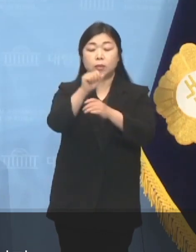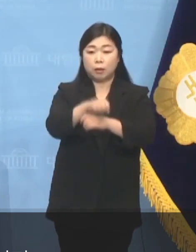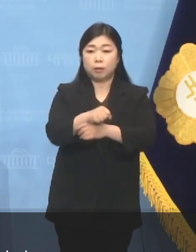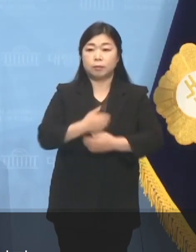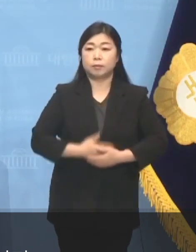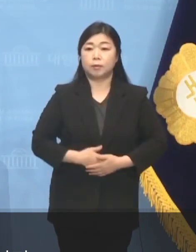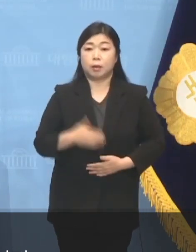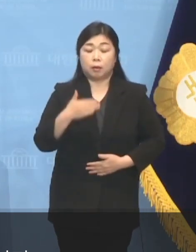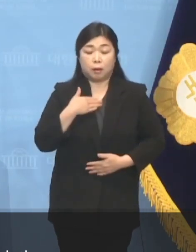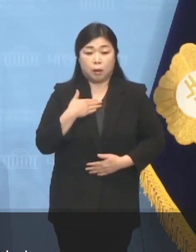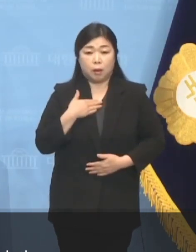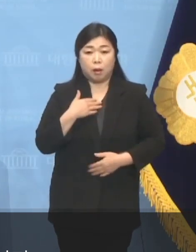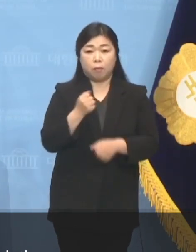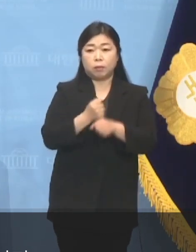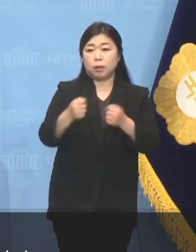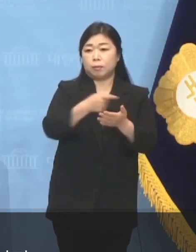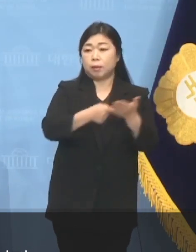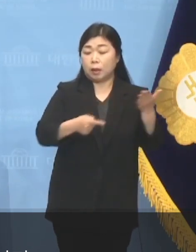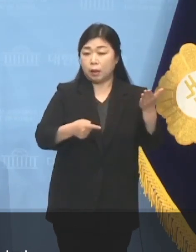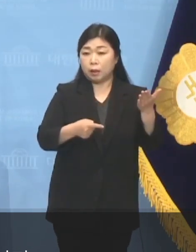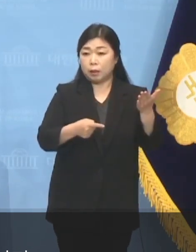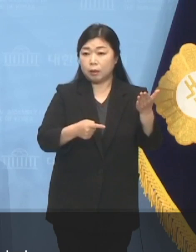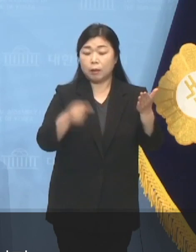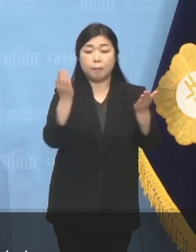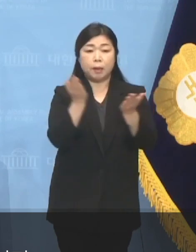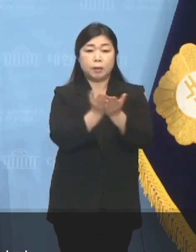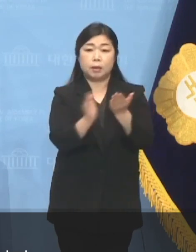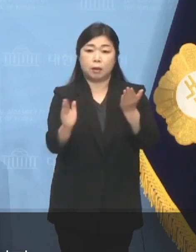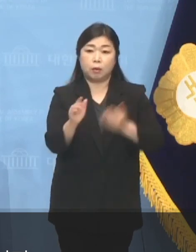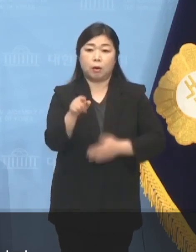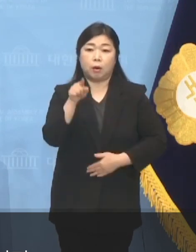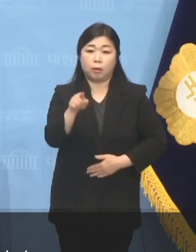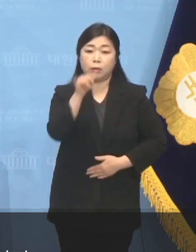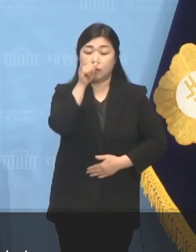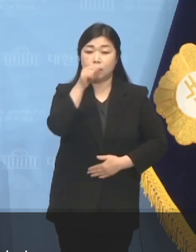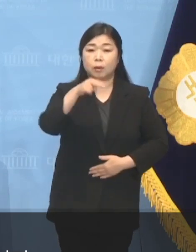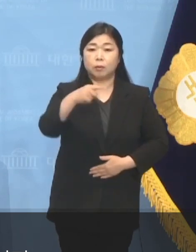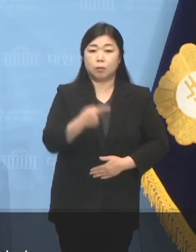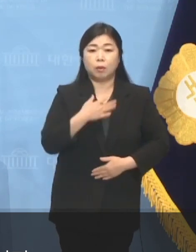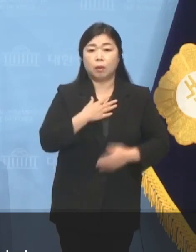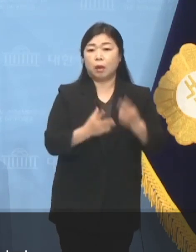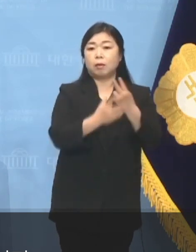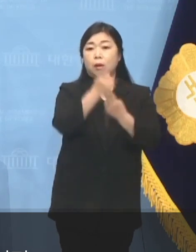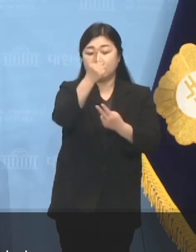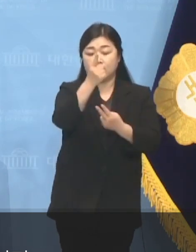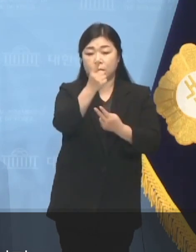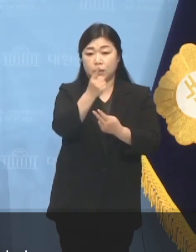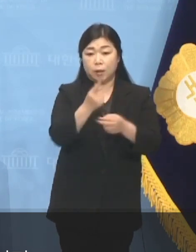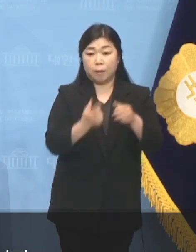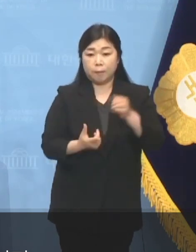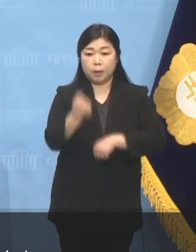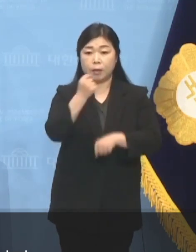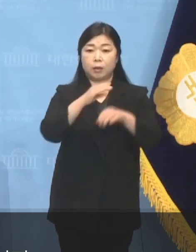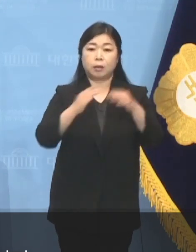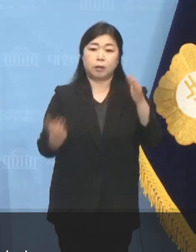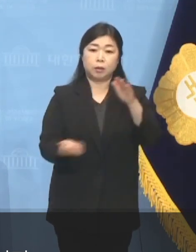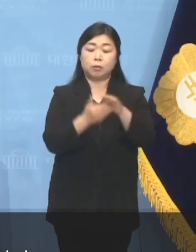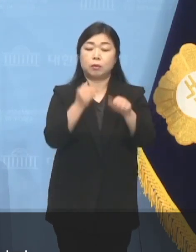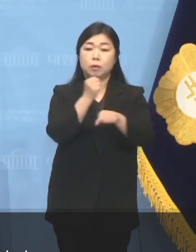제게 불리하고 불합리하더라도 단일화를 조속히 이룰 수만 있다면